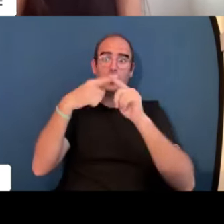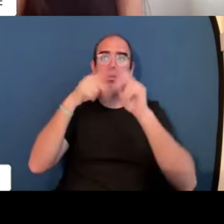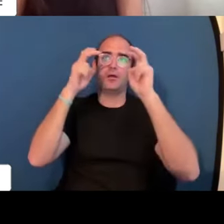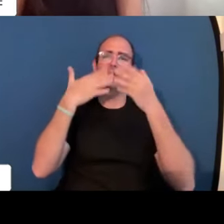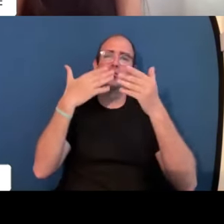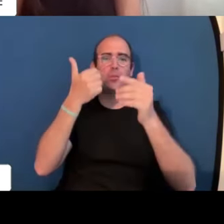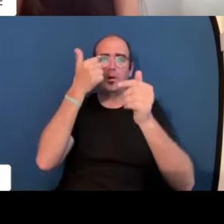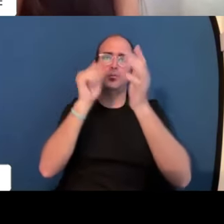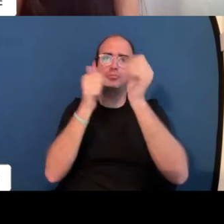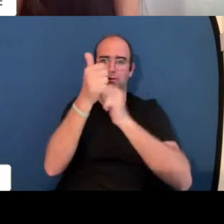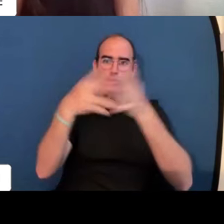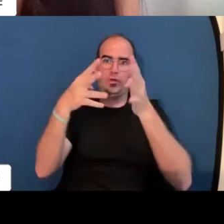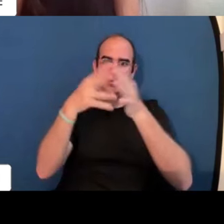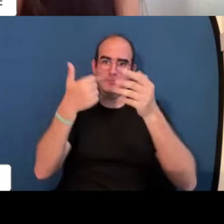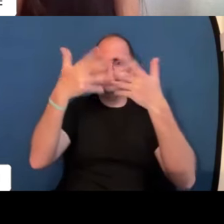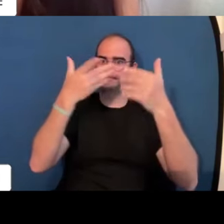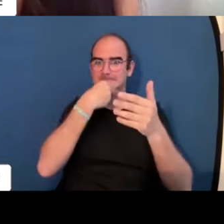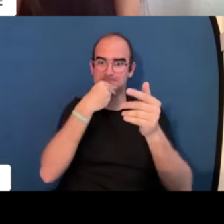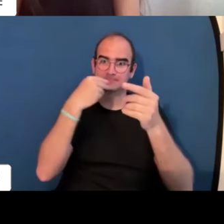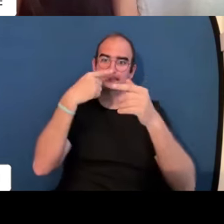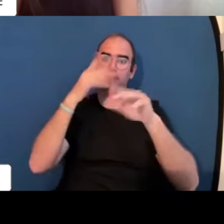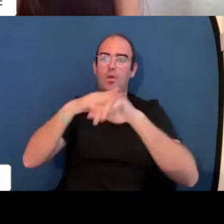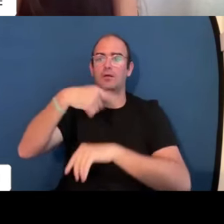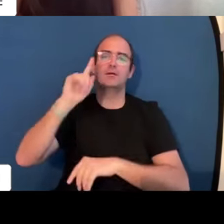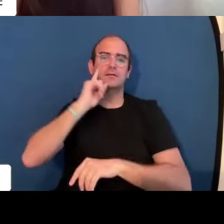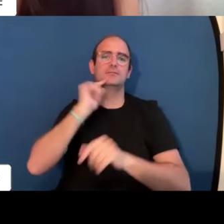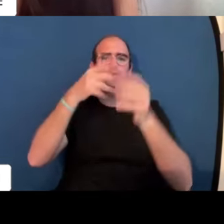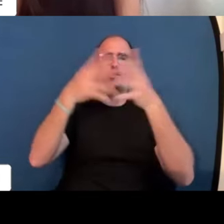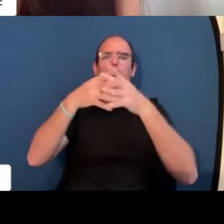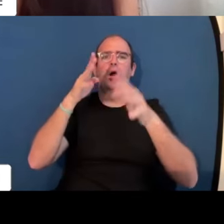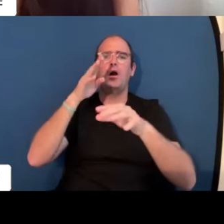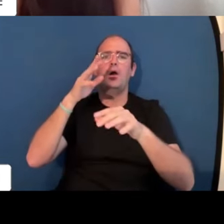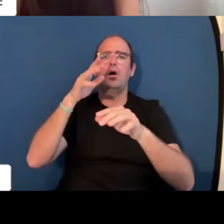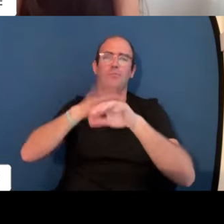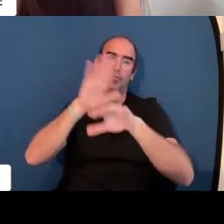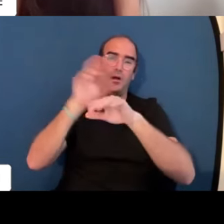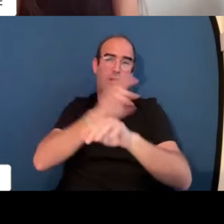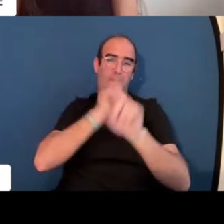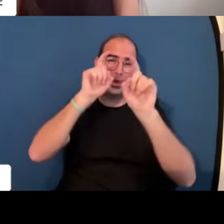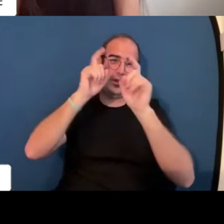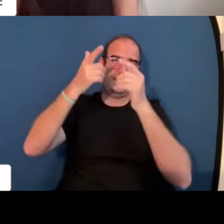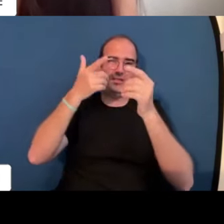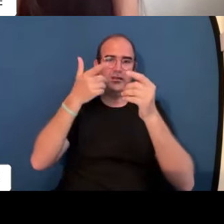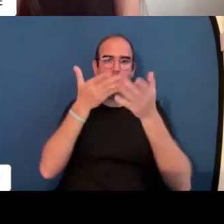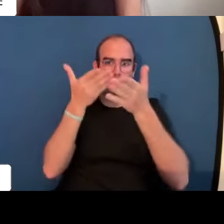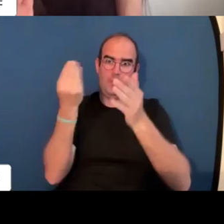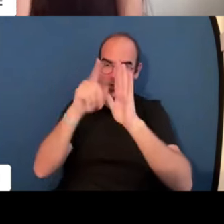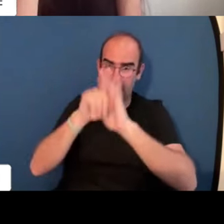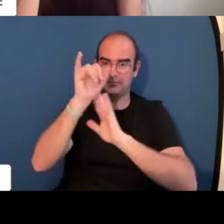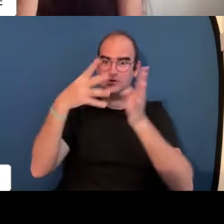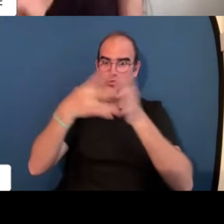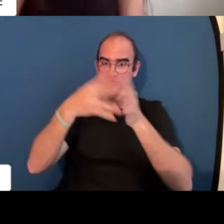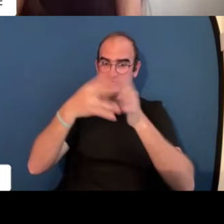presente es verdad que gracias al ChatGPT podemos mejorar la